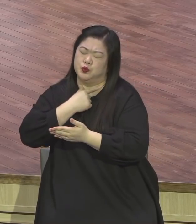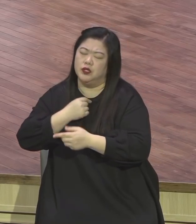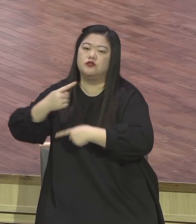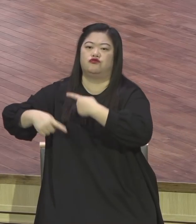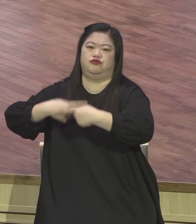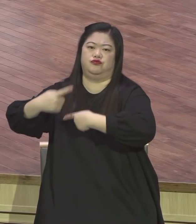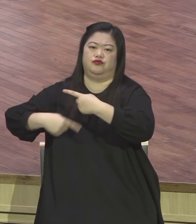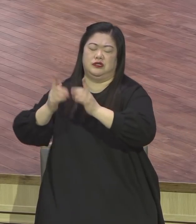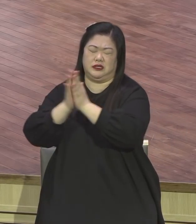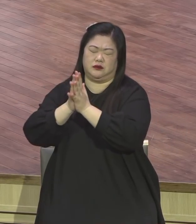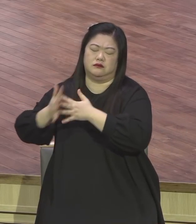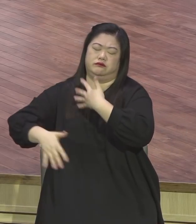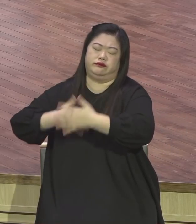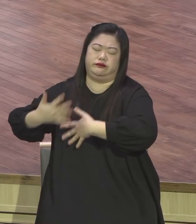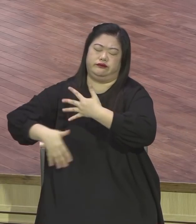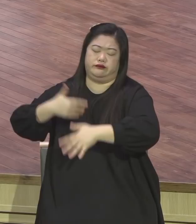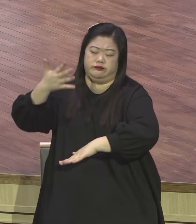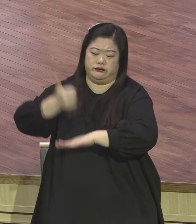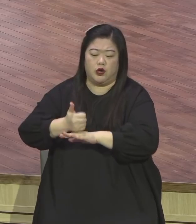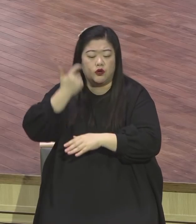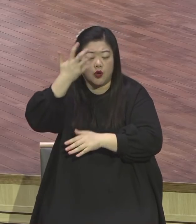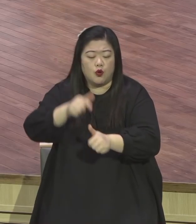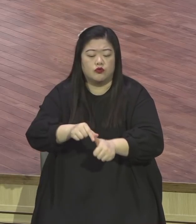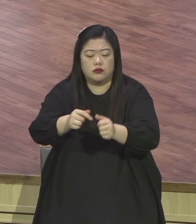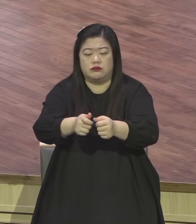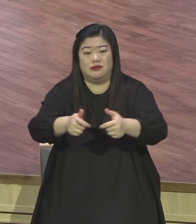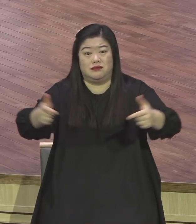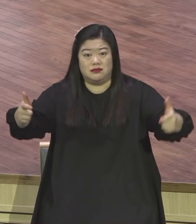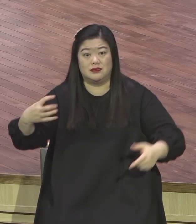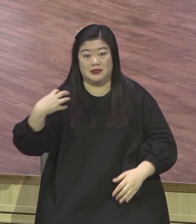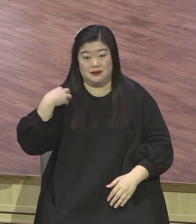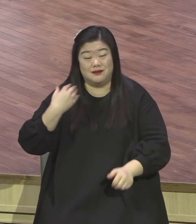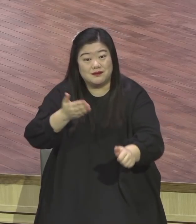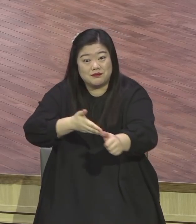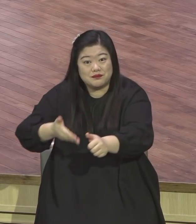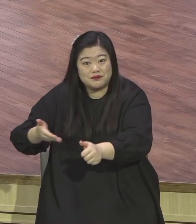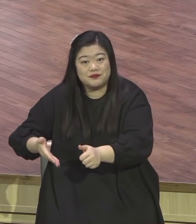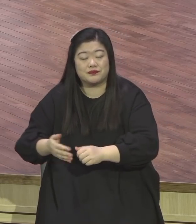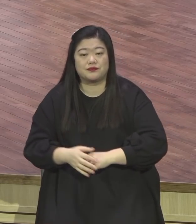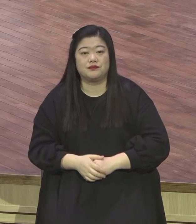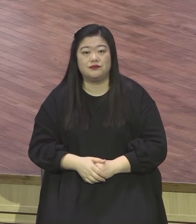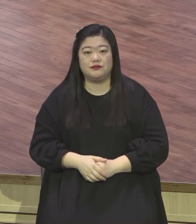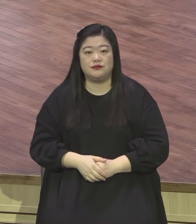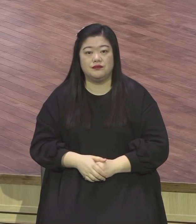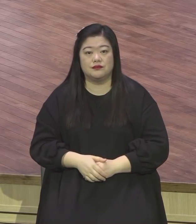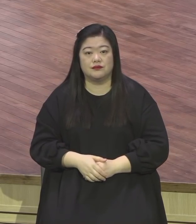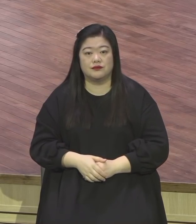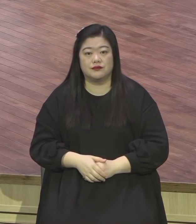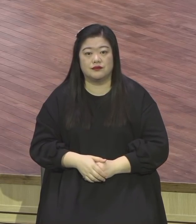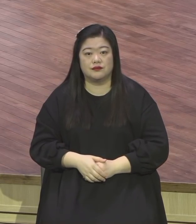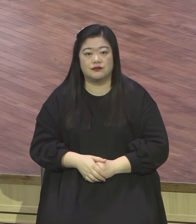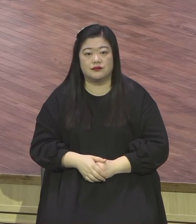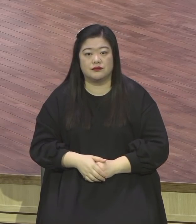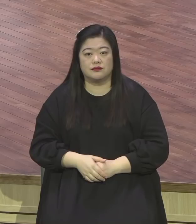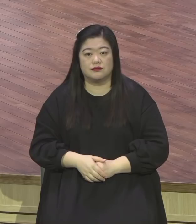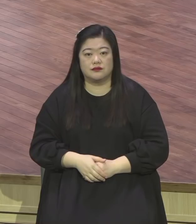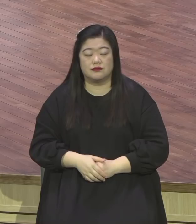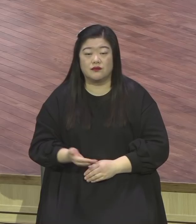생명 살리는 맞다 틀린다 그런 심판 판단하는 그런 짓 하지 말고 아무 생명